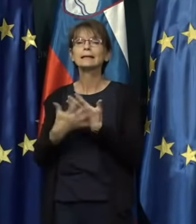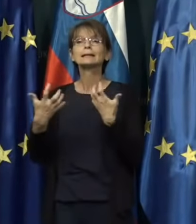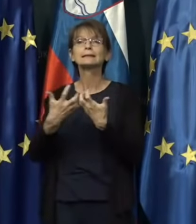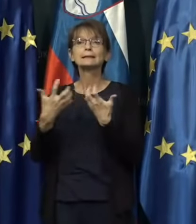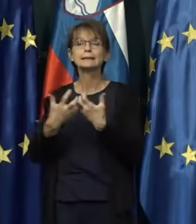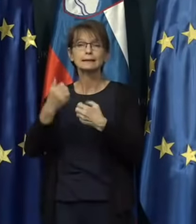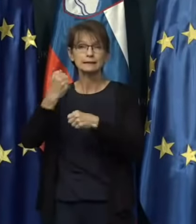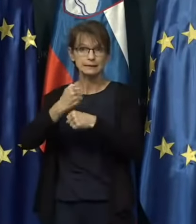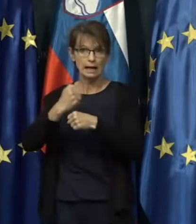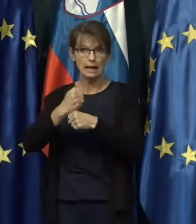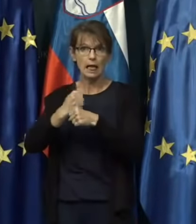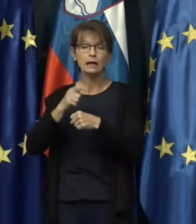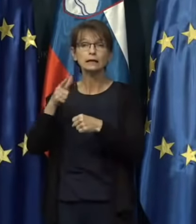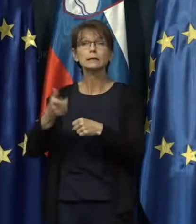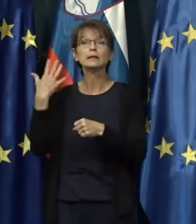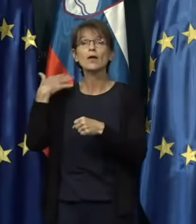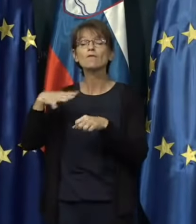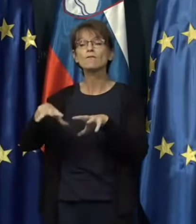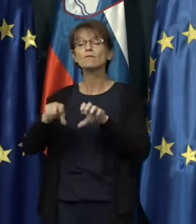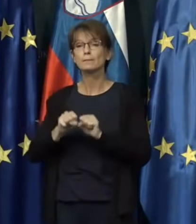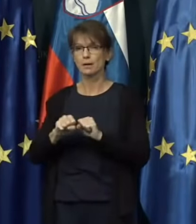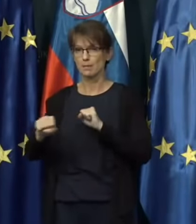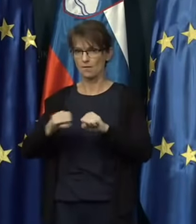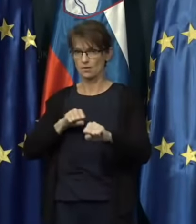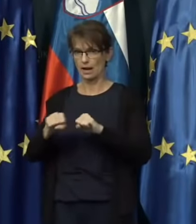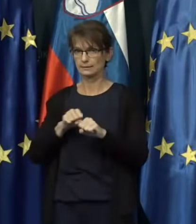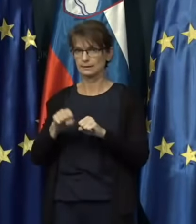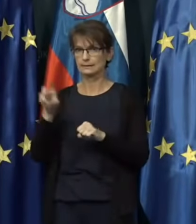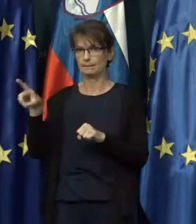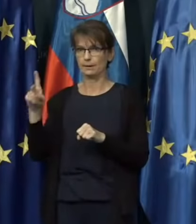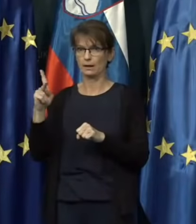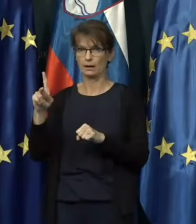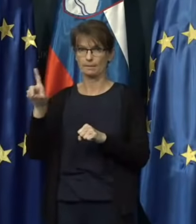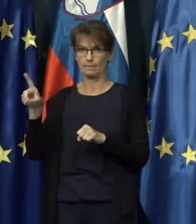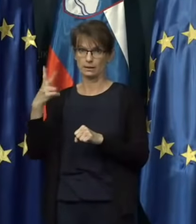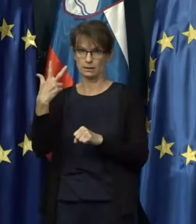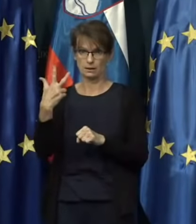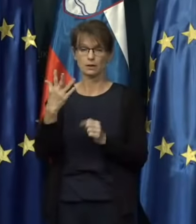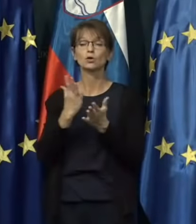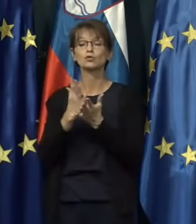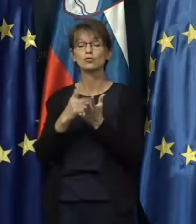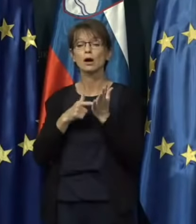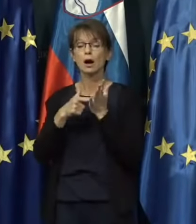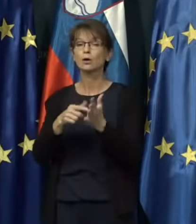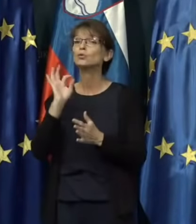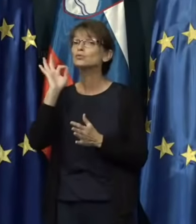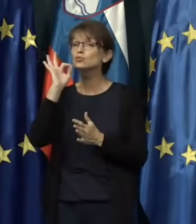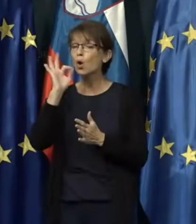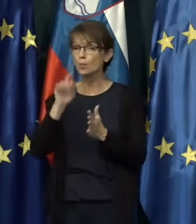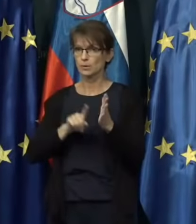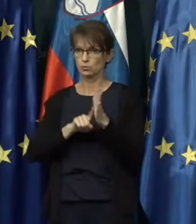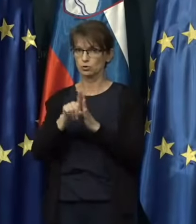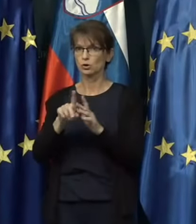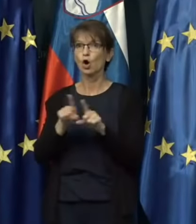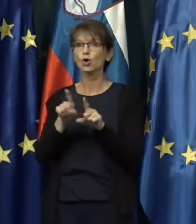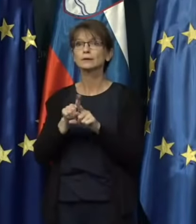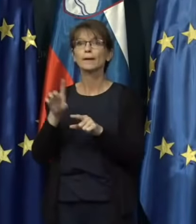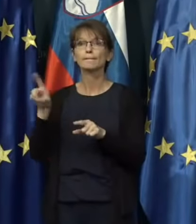vlada sprejela z PKP3, že kažejo dobre učinke kot PKP1.